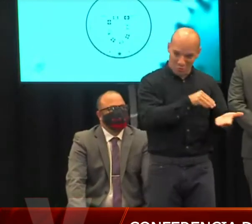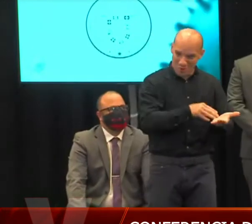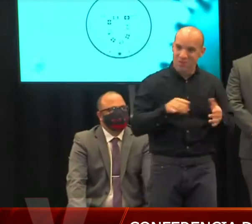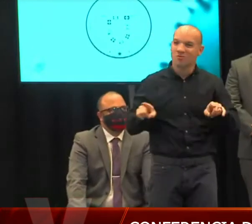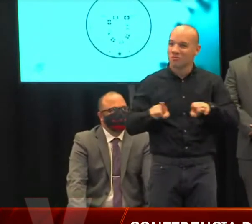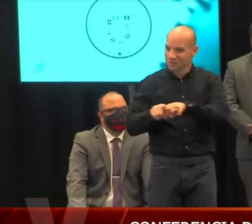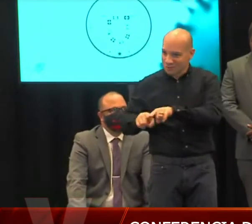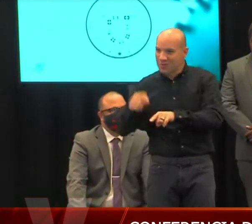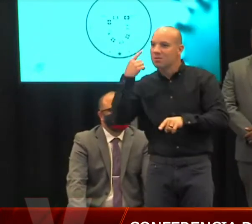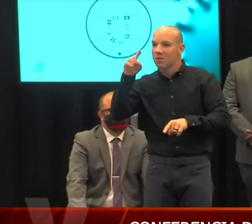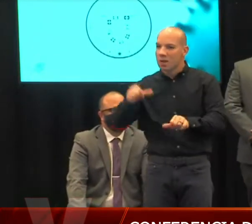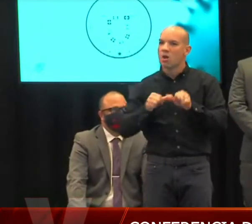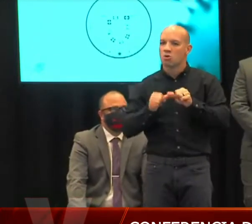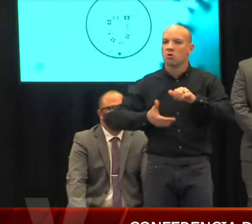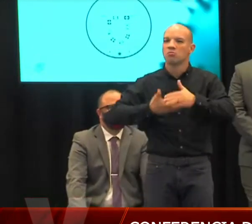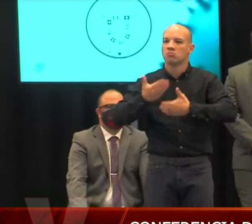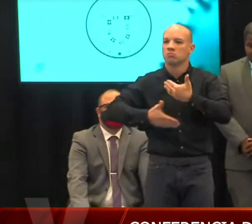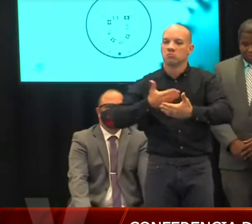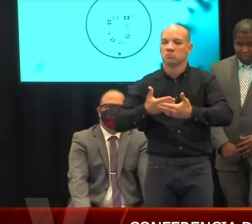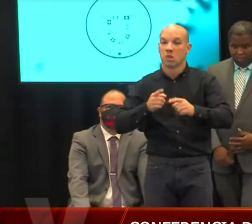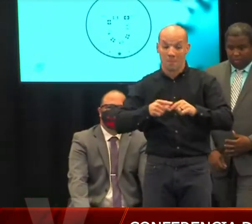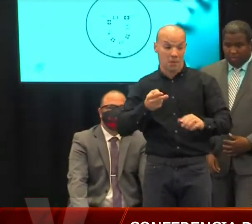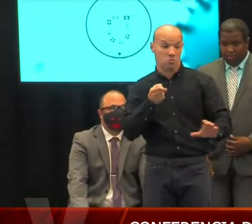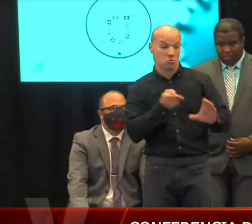Pero en términos de las hospitalizaciones, dejamos al secretario.